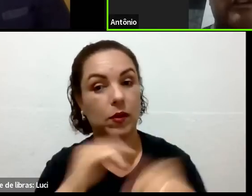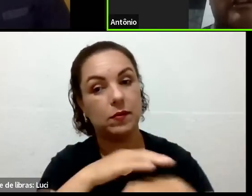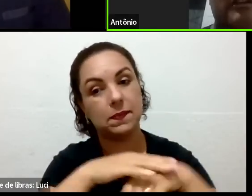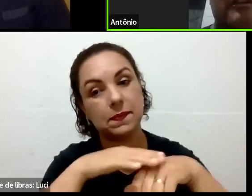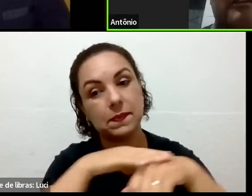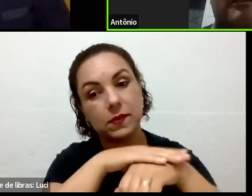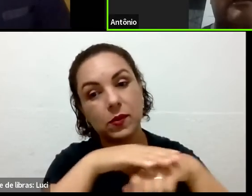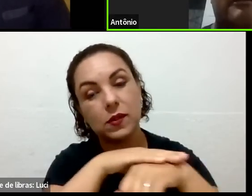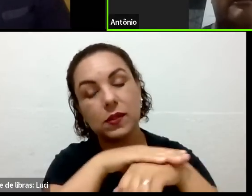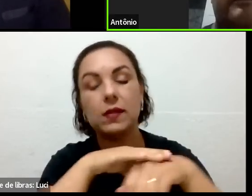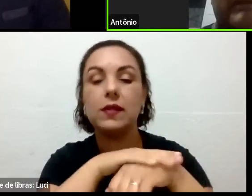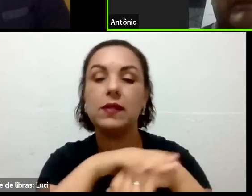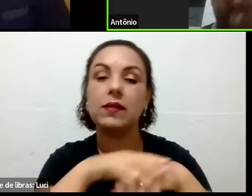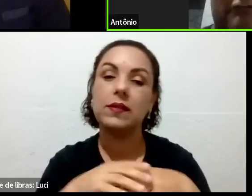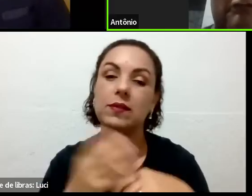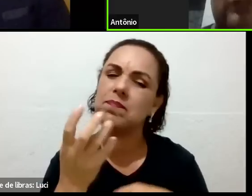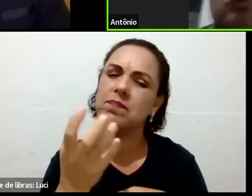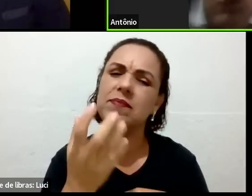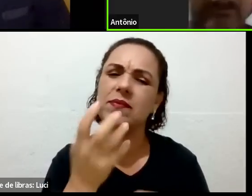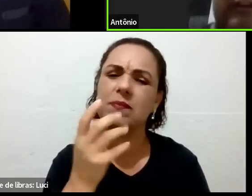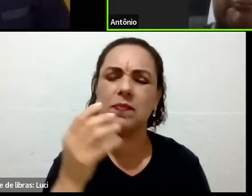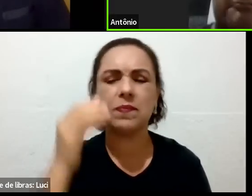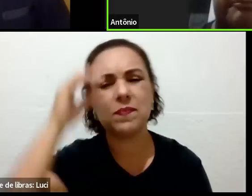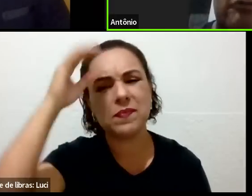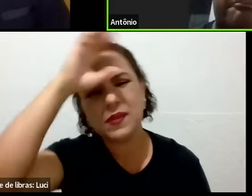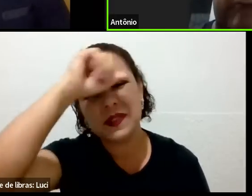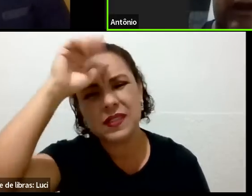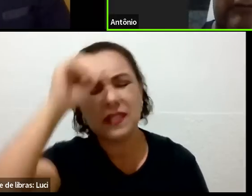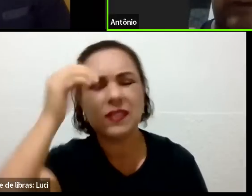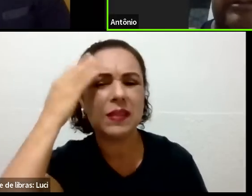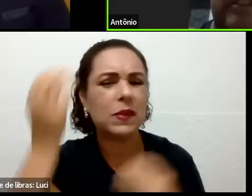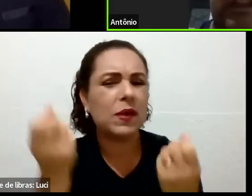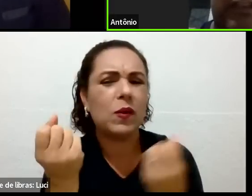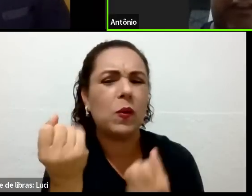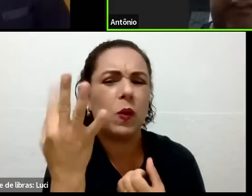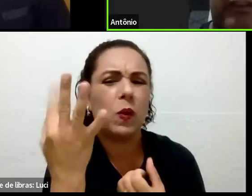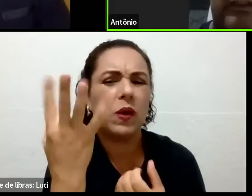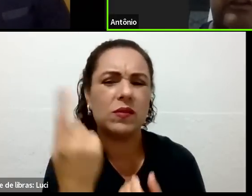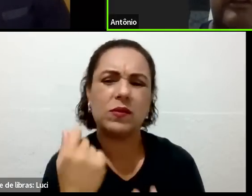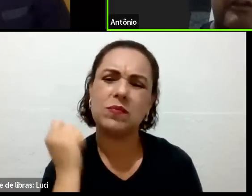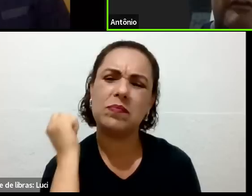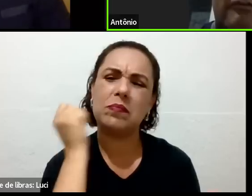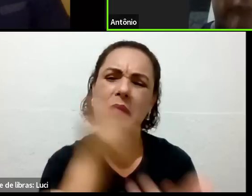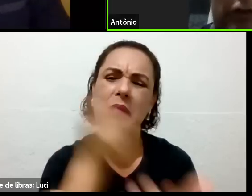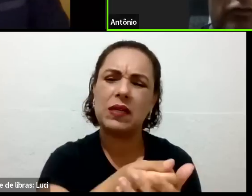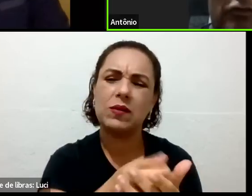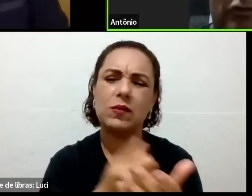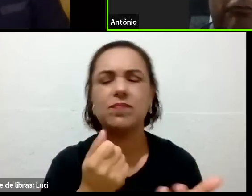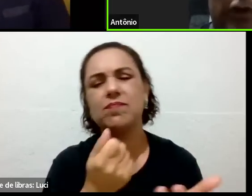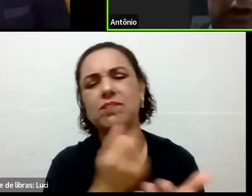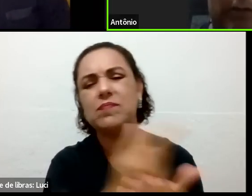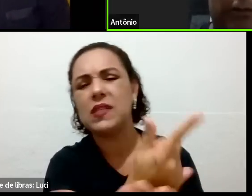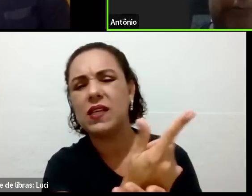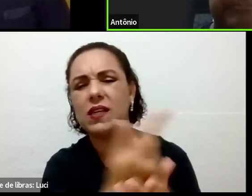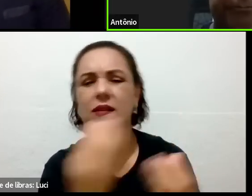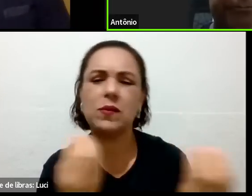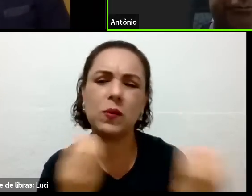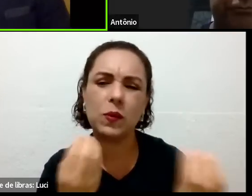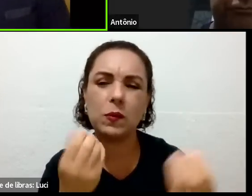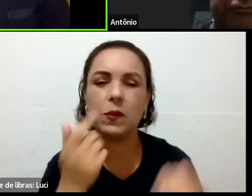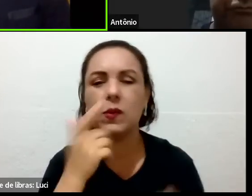saber quanto é que eu pago para entrar nesse, como é o programa.